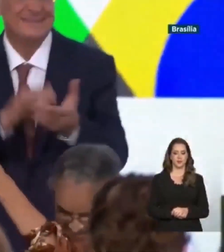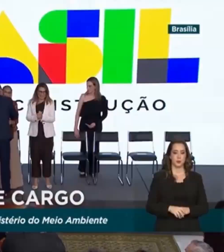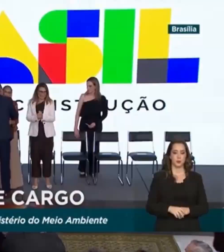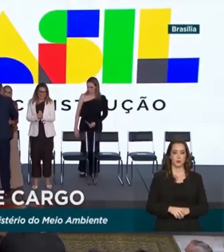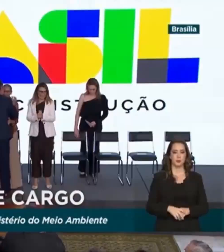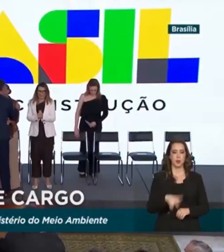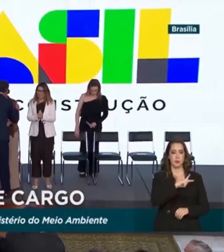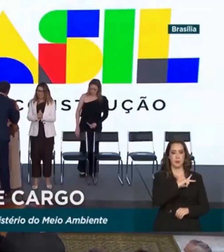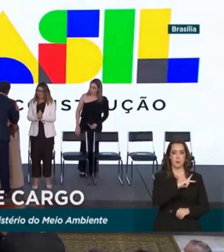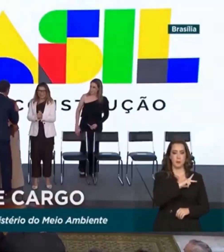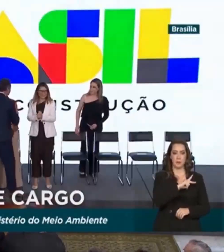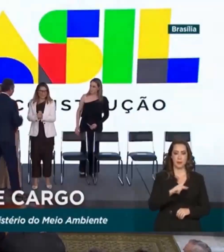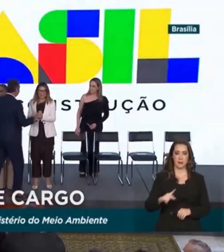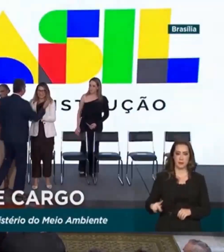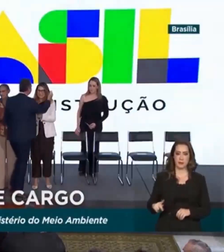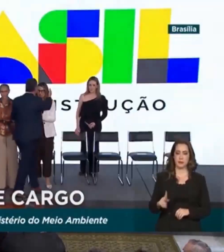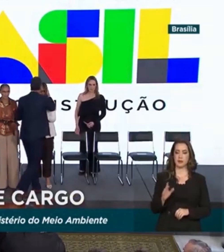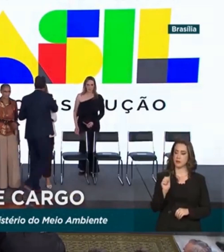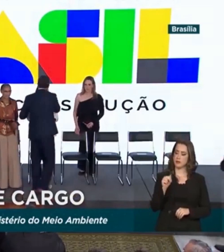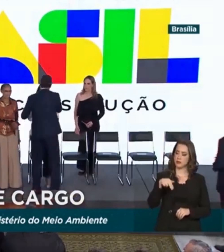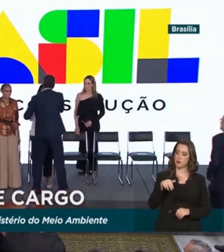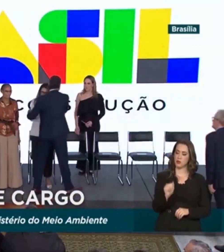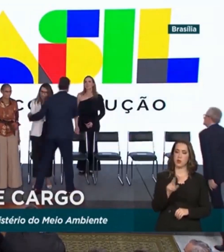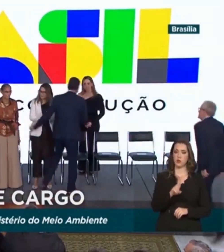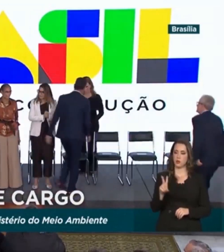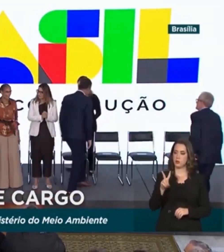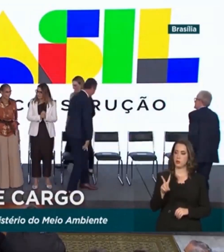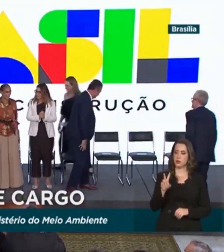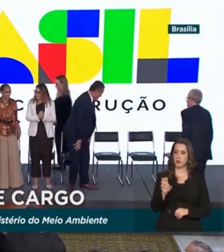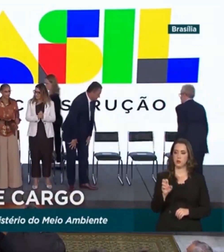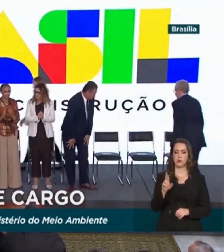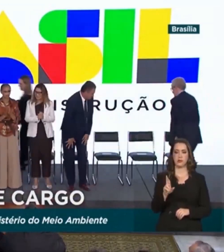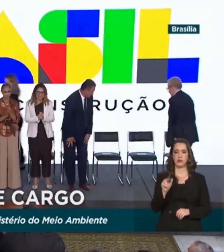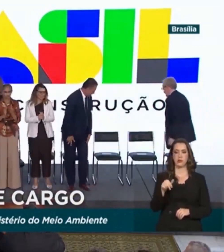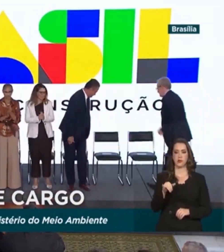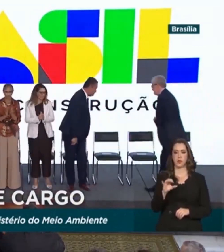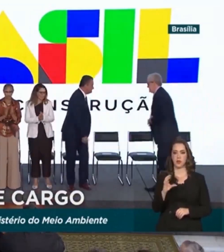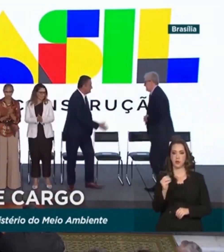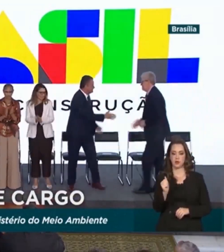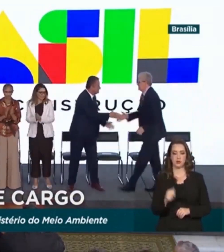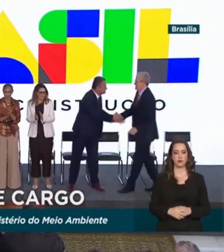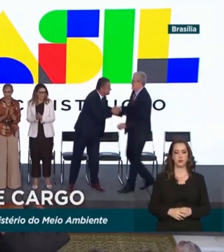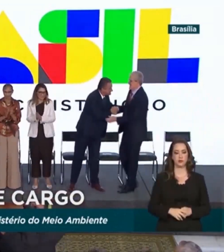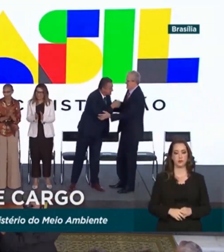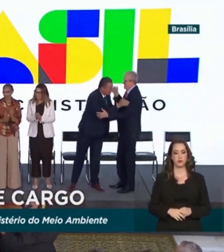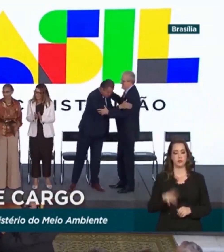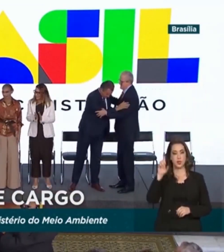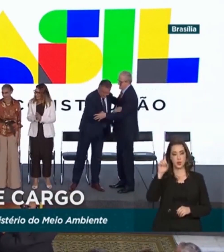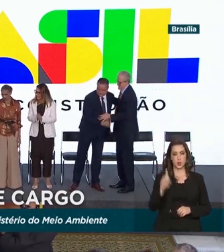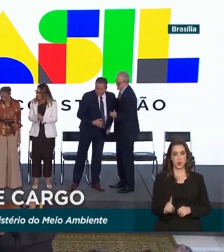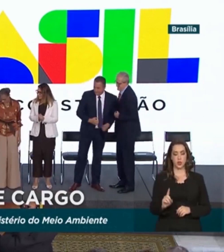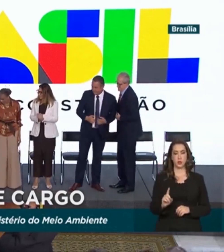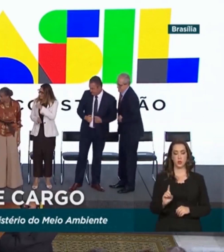Meio Ambiente. A cerimônia de posse aconteceu na tarde desta quarta-feira e contou com a presença de membros do governo